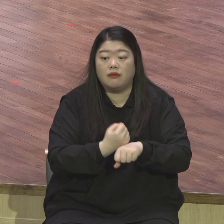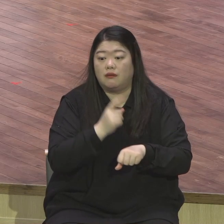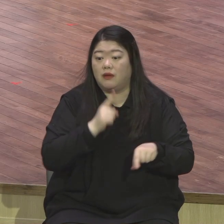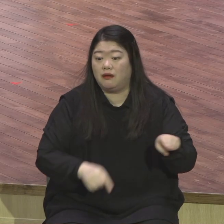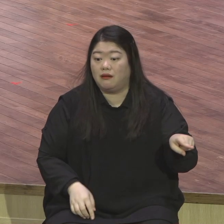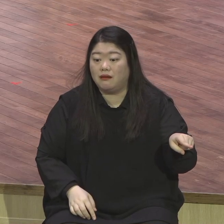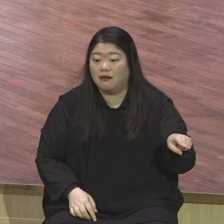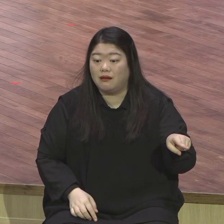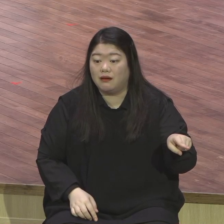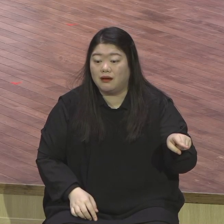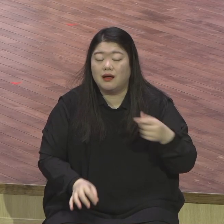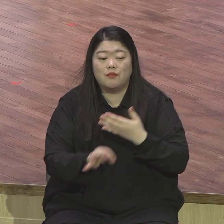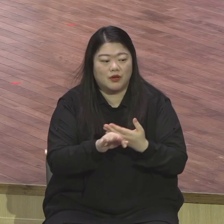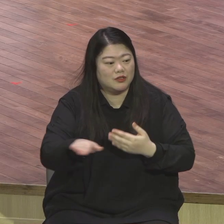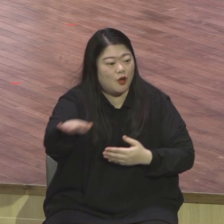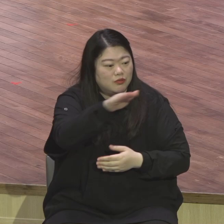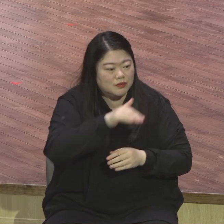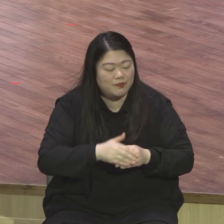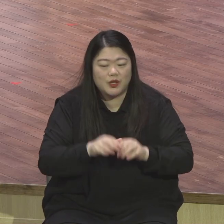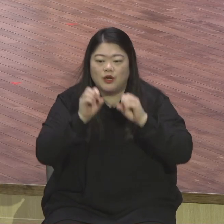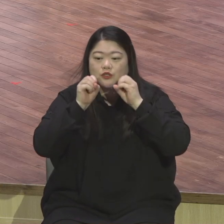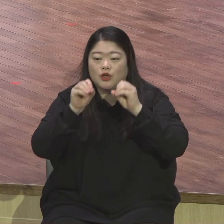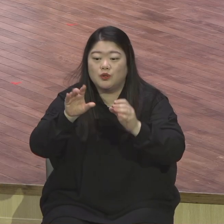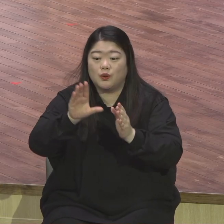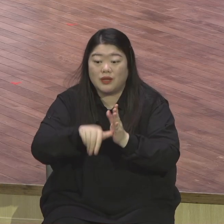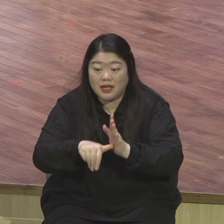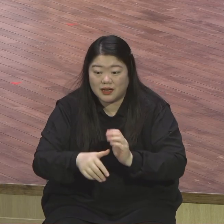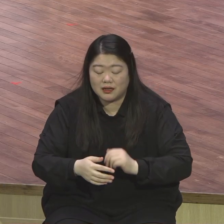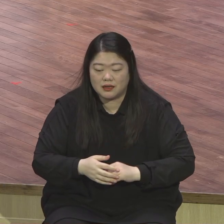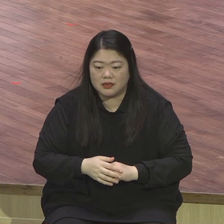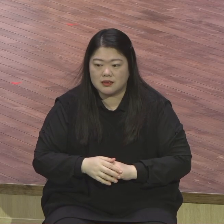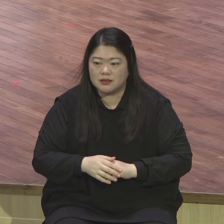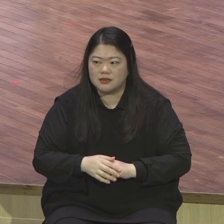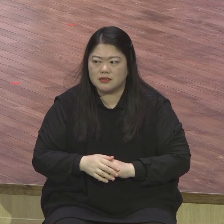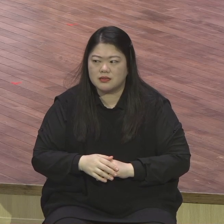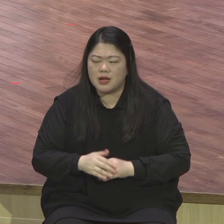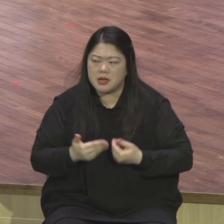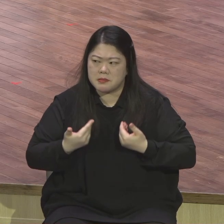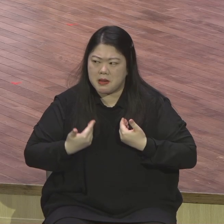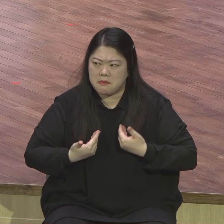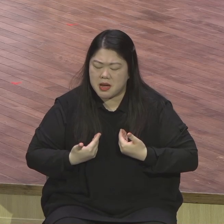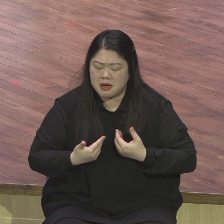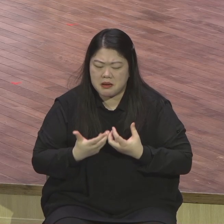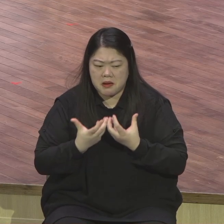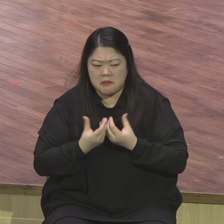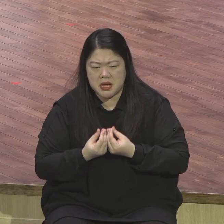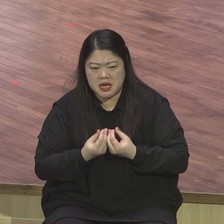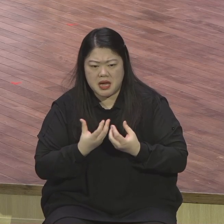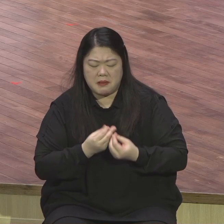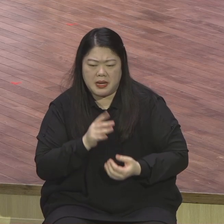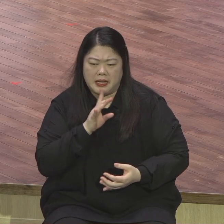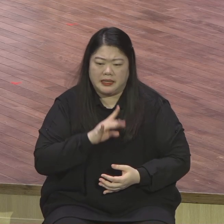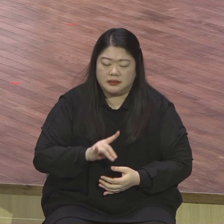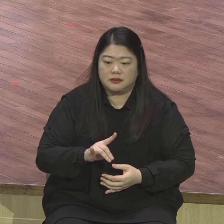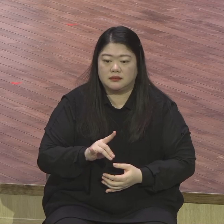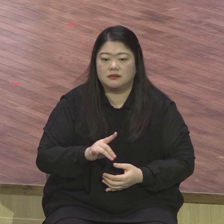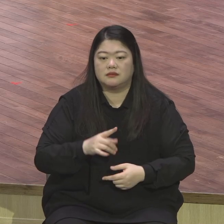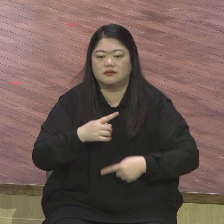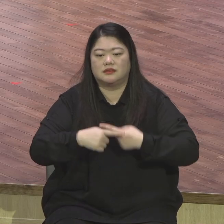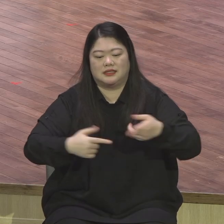이런 핑계 저런 핑계 대지 마세요 무조건 전진이요 전진 앞만 보고 전진입니다 전진